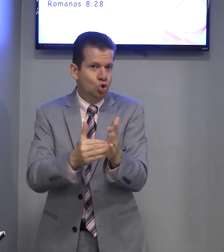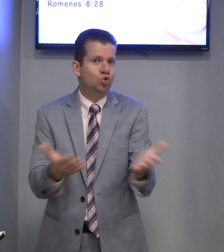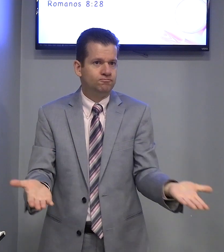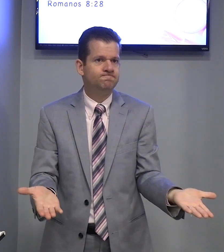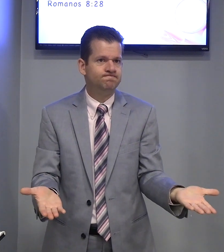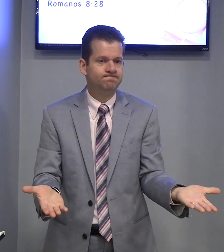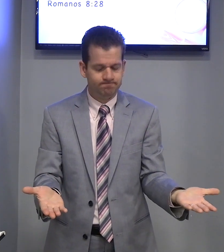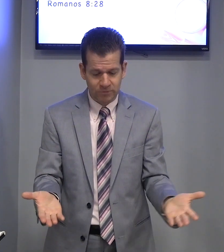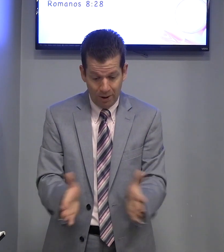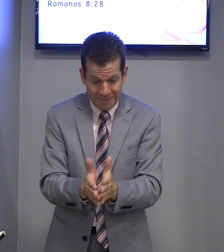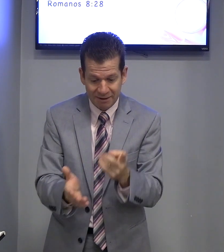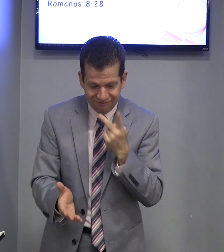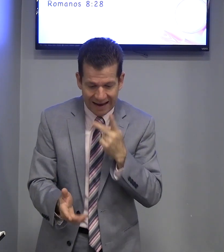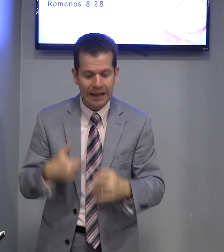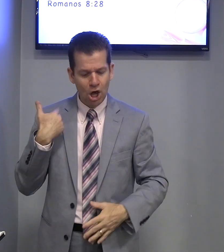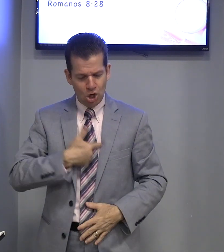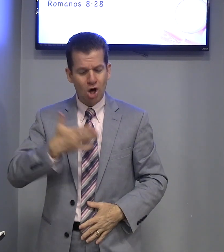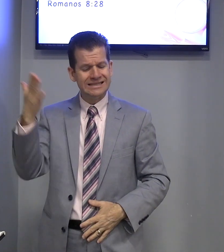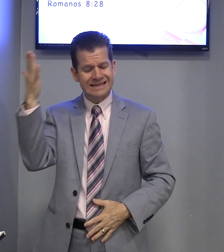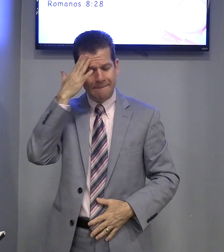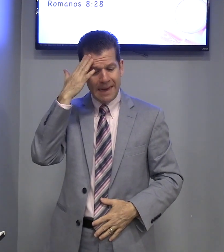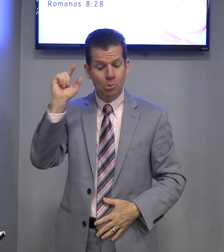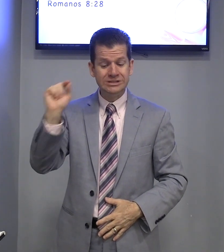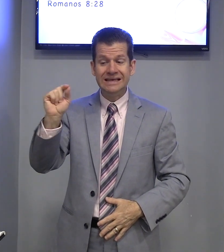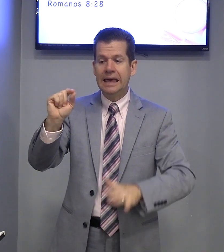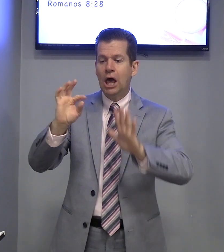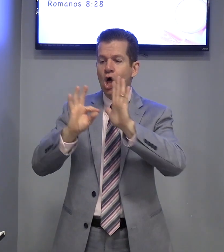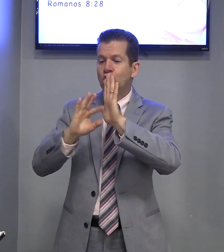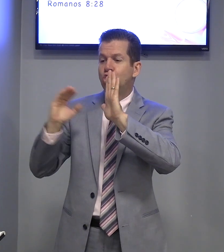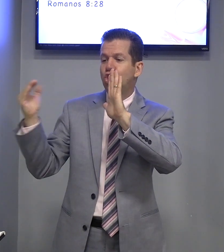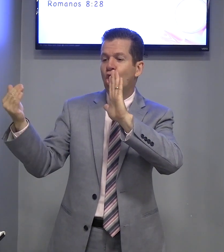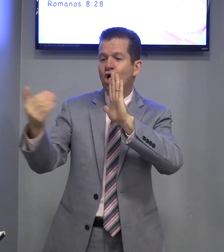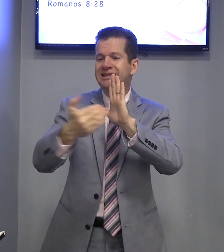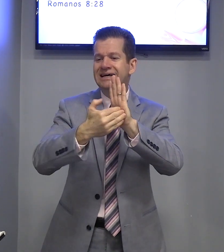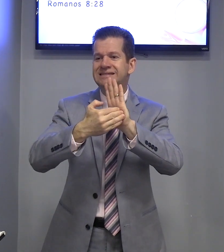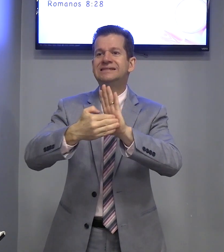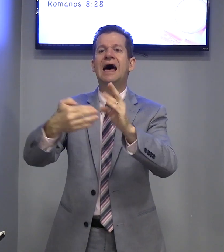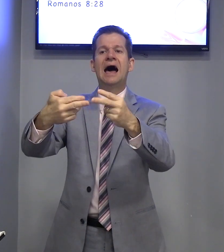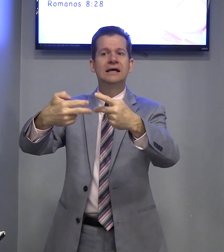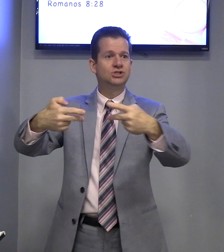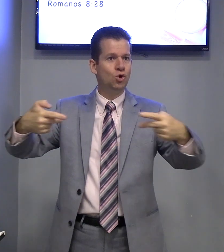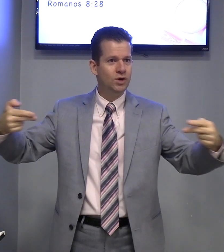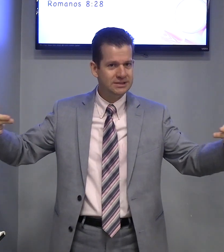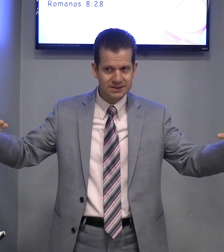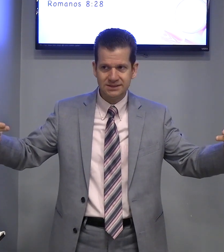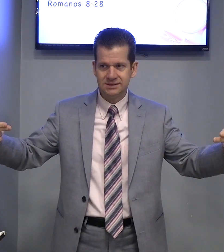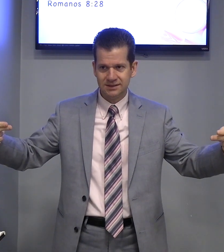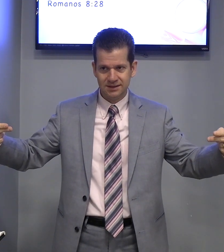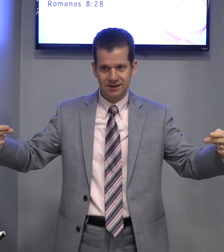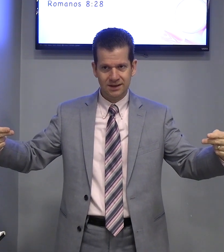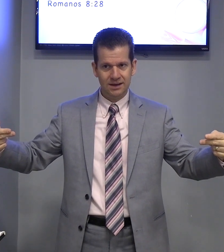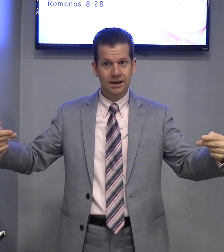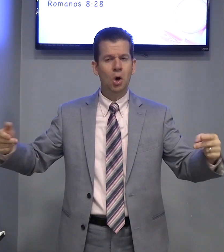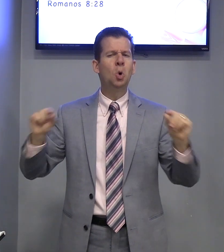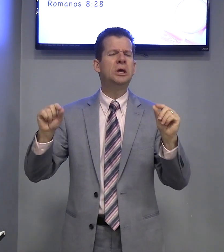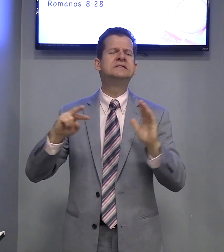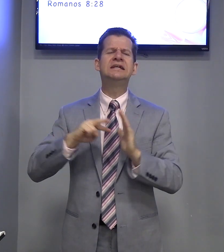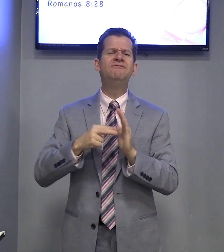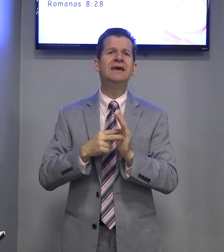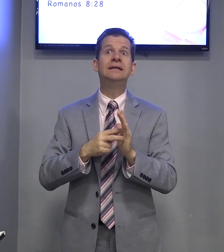tudo. Então, a Bíblia fala, nós sabemos que todas as coisas. O que significa,